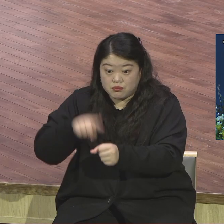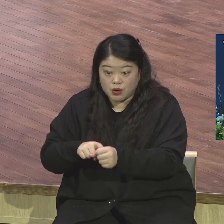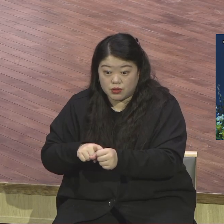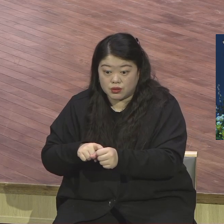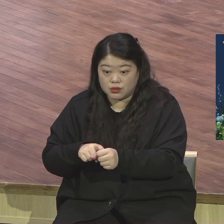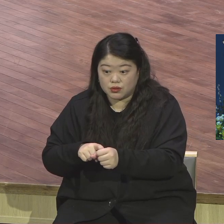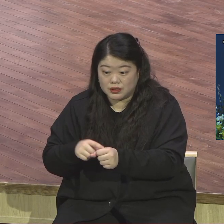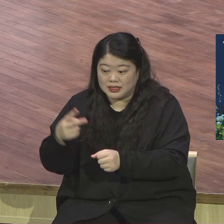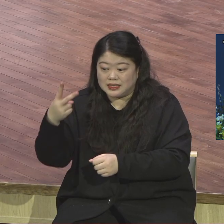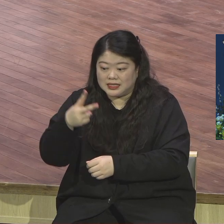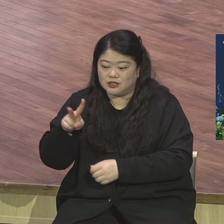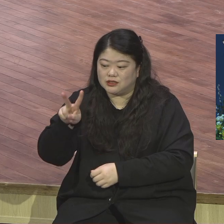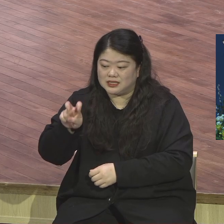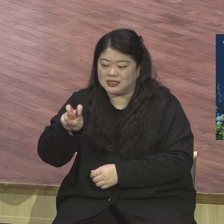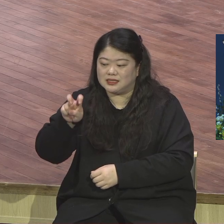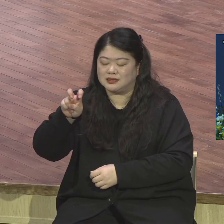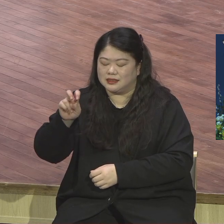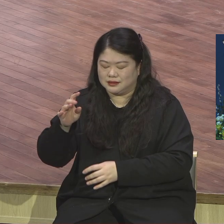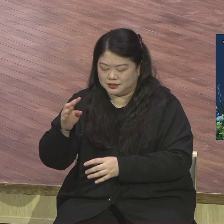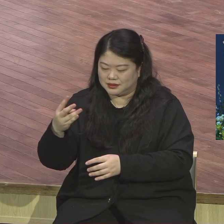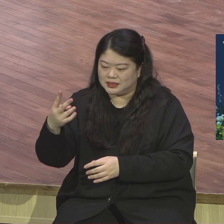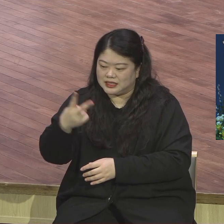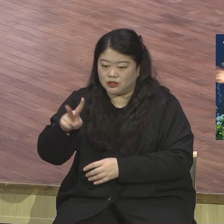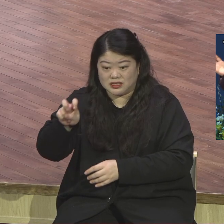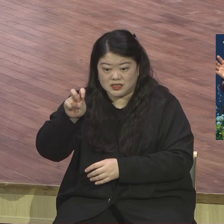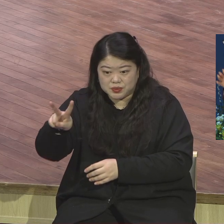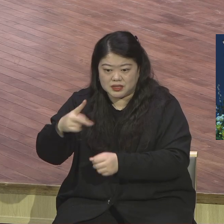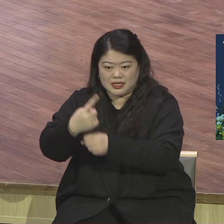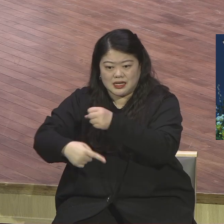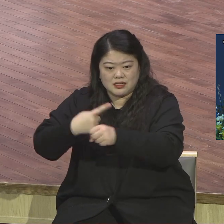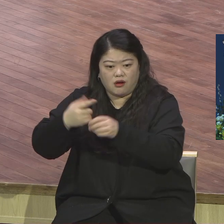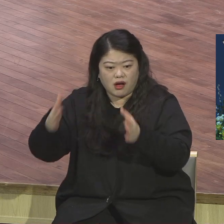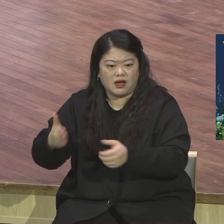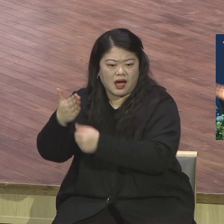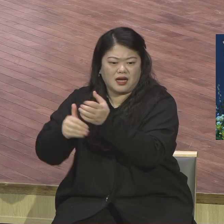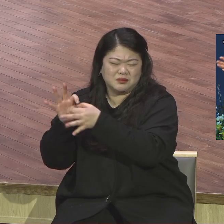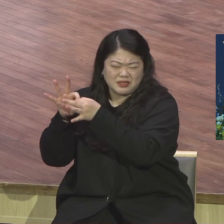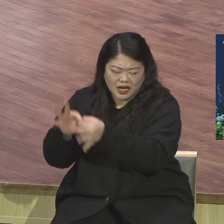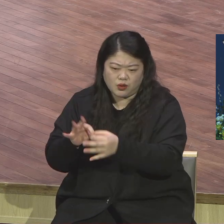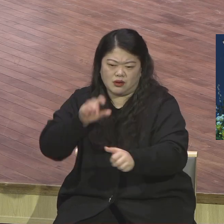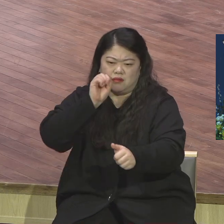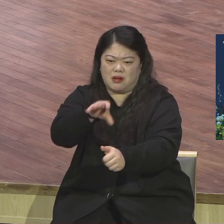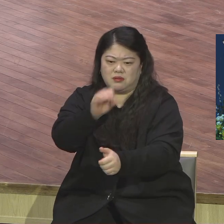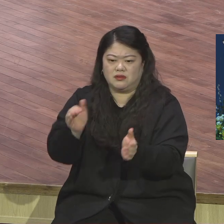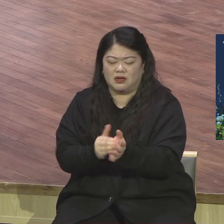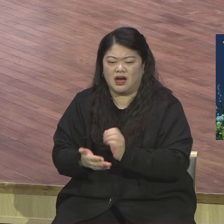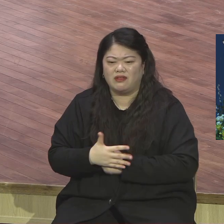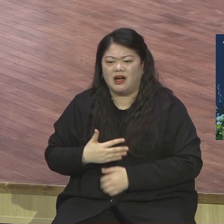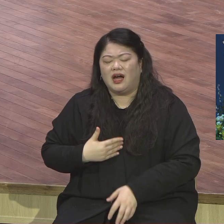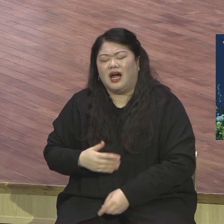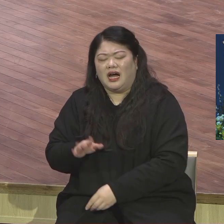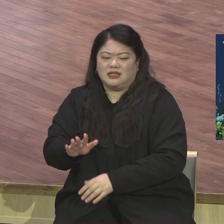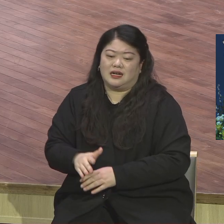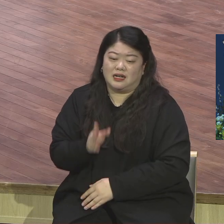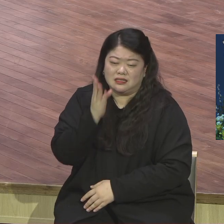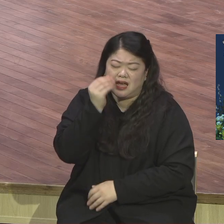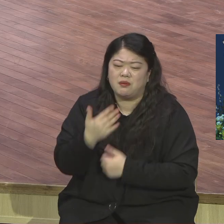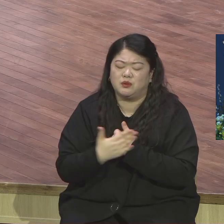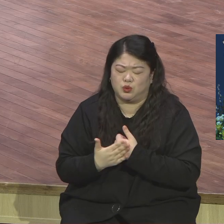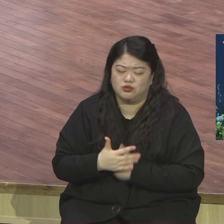오직 2, 3, 7 5천종 아멘 그것밖에 없다 이제 돈소리라도 하고 싶지 않다 정말로 내 손 좀